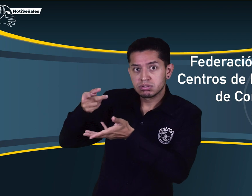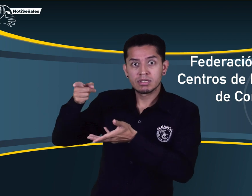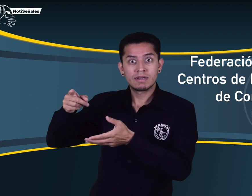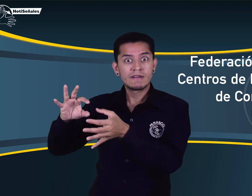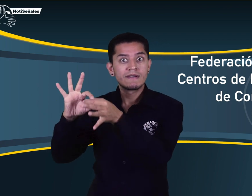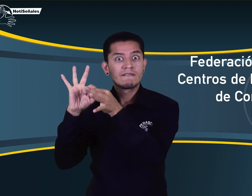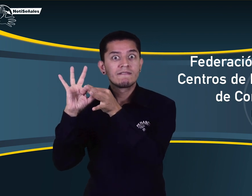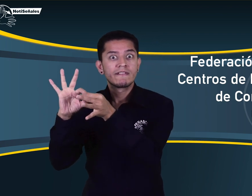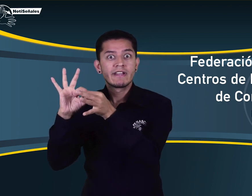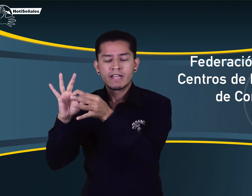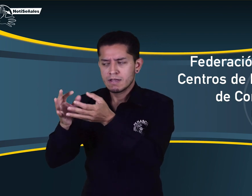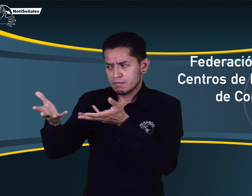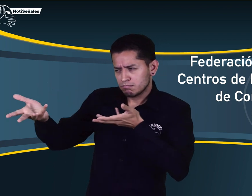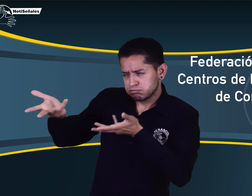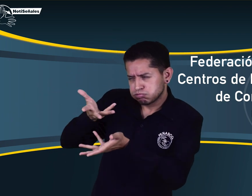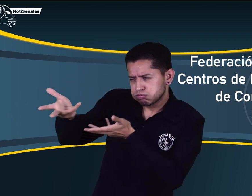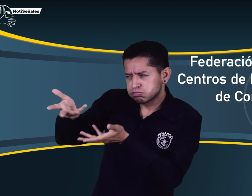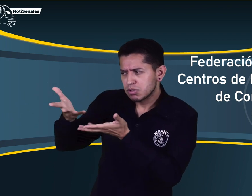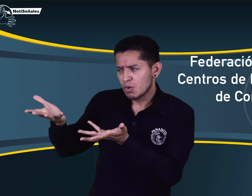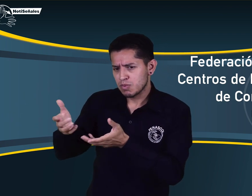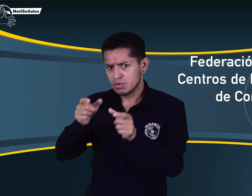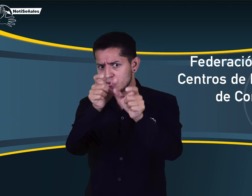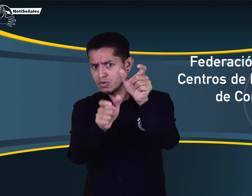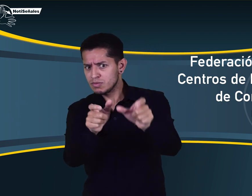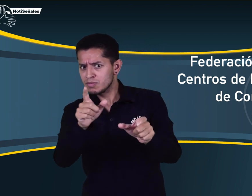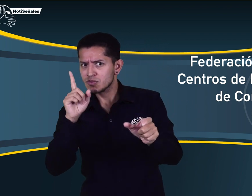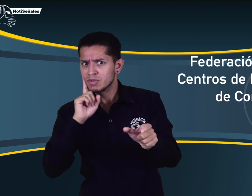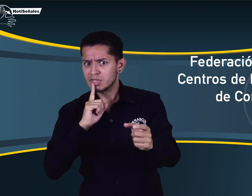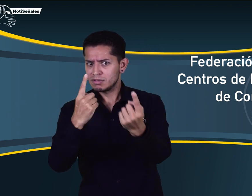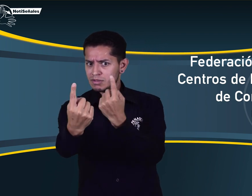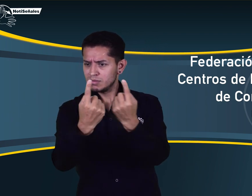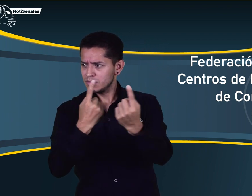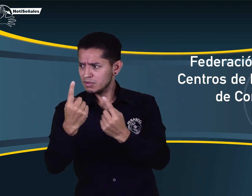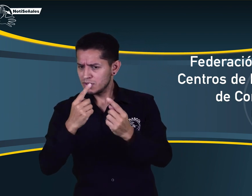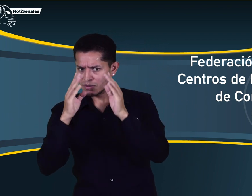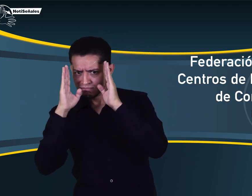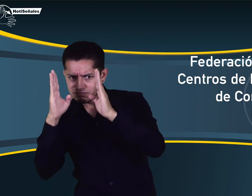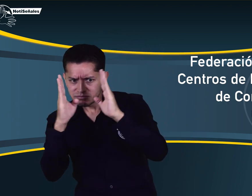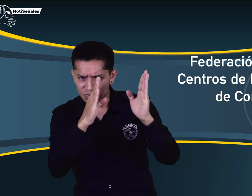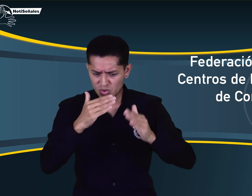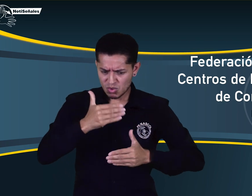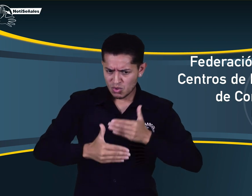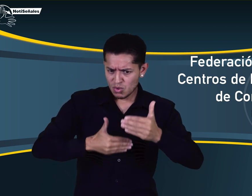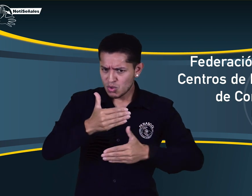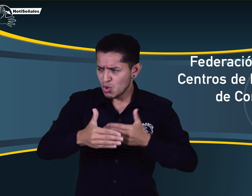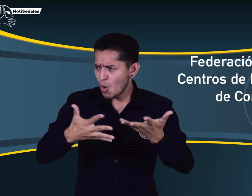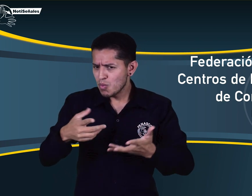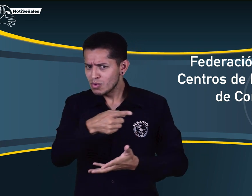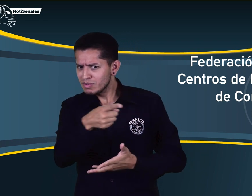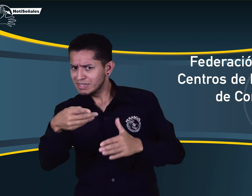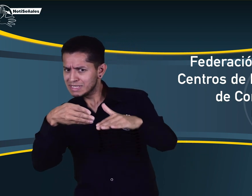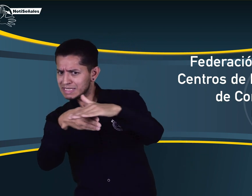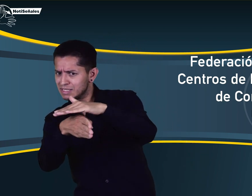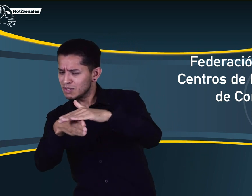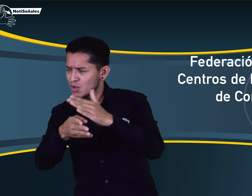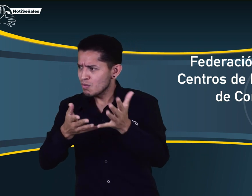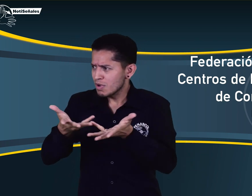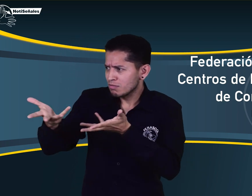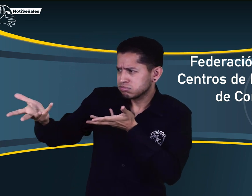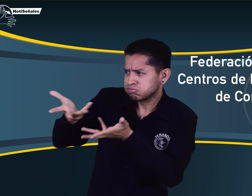en toda disposición y que se han puesto en contacto con PENASCOL para saber cómo es la atención a las personas sordas y que sus